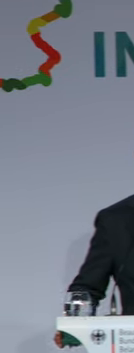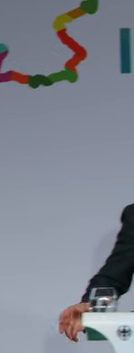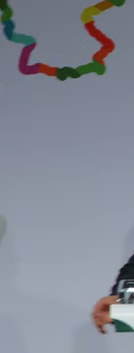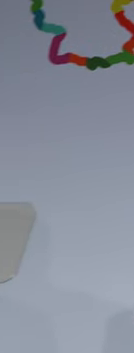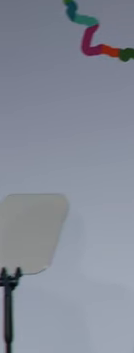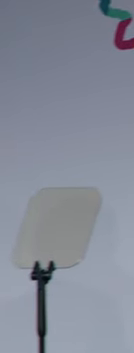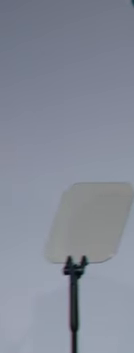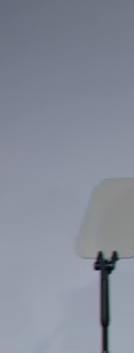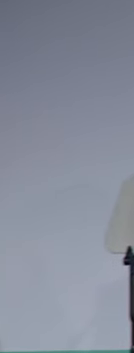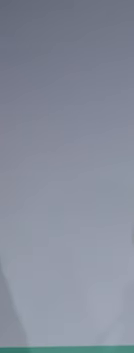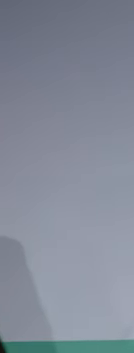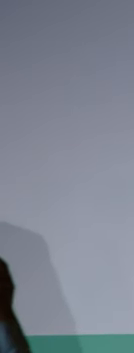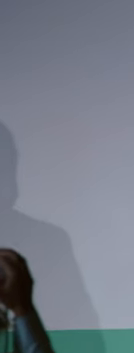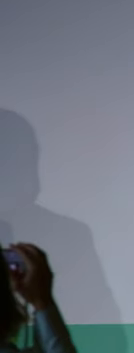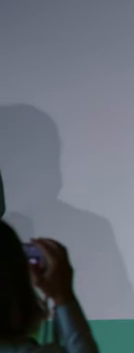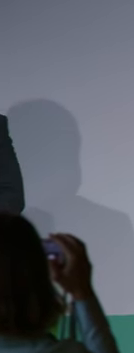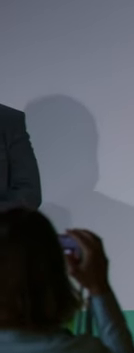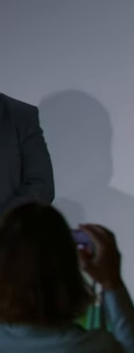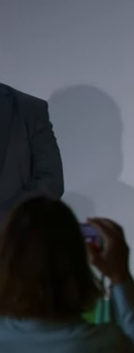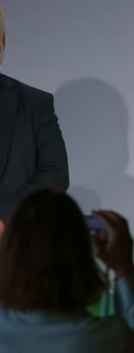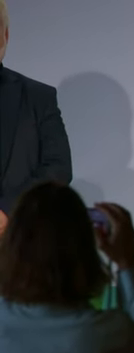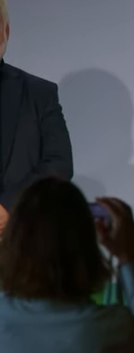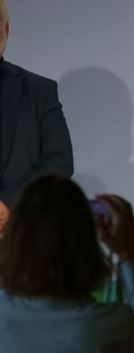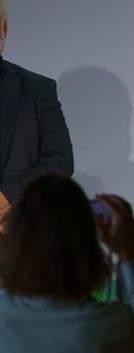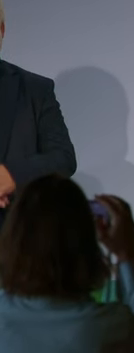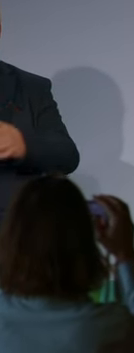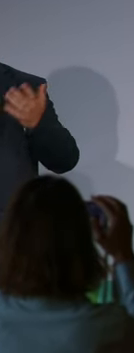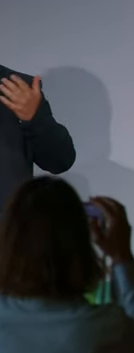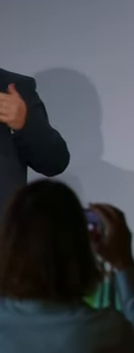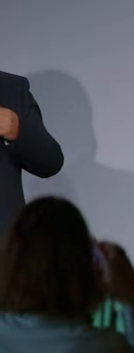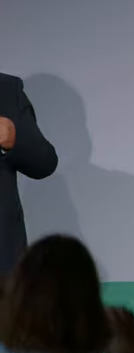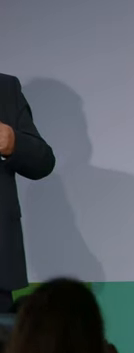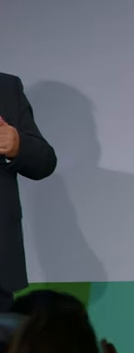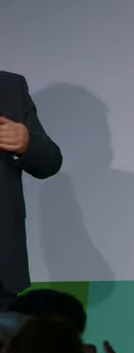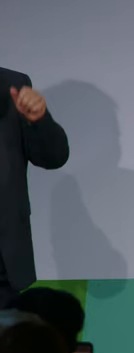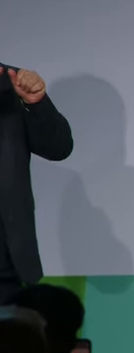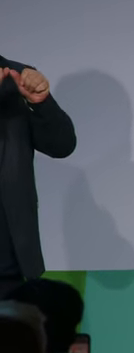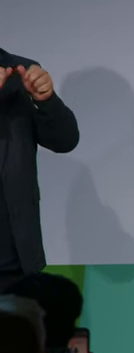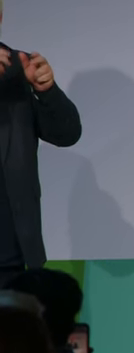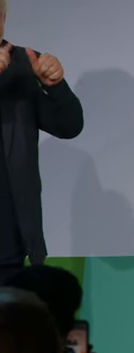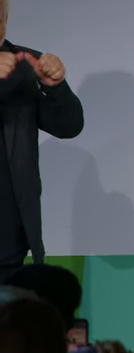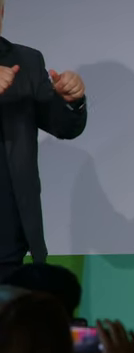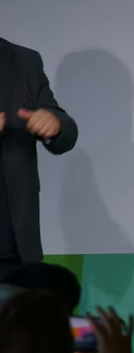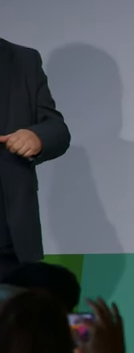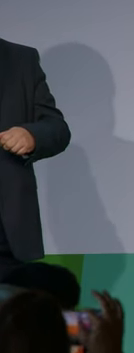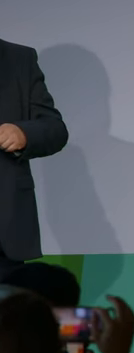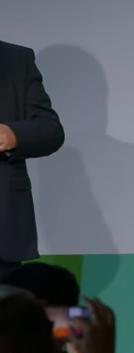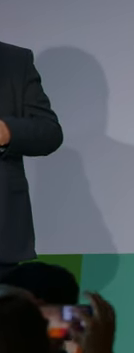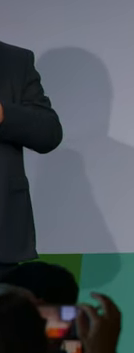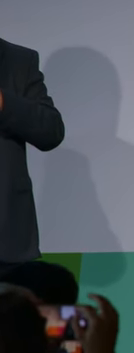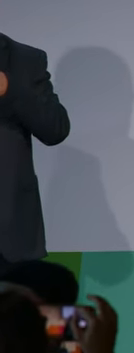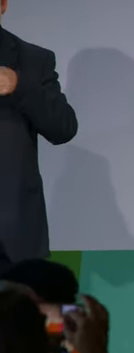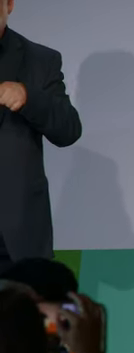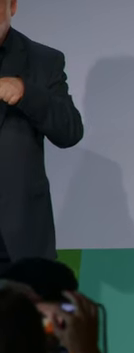Lieber Herr Dusel, liebe Frau Bentele, sehr geehrte Gäste, in diesem Jahr feiern wir 75 Jahre Grundgesetz.